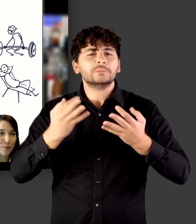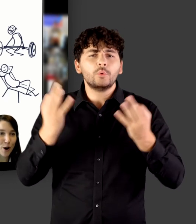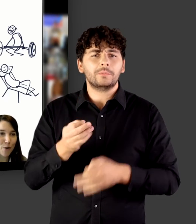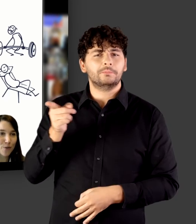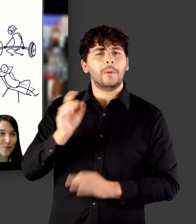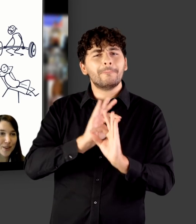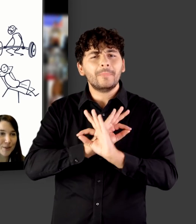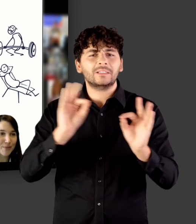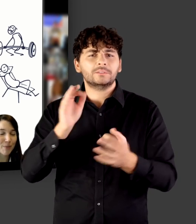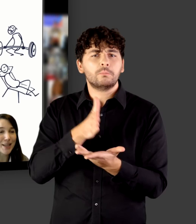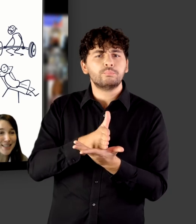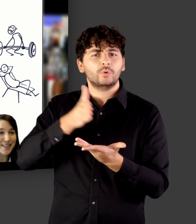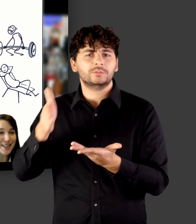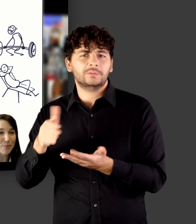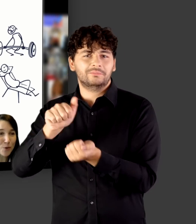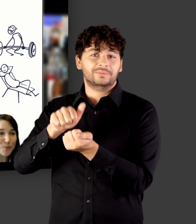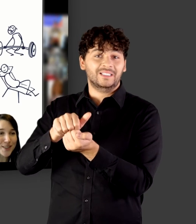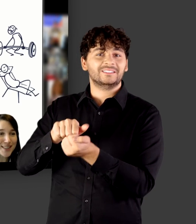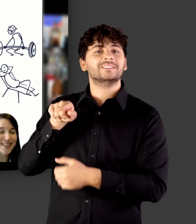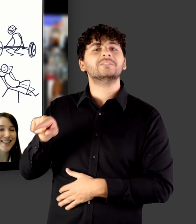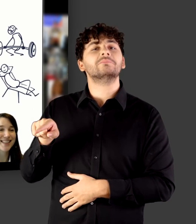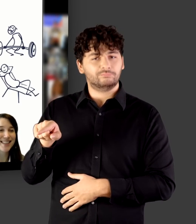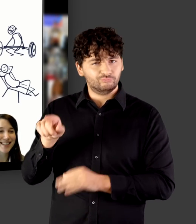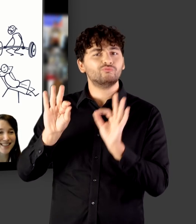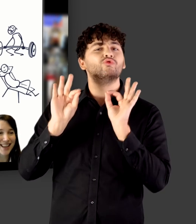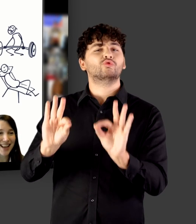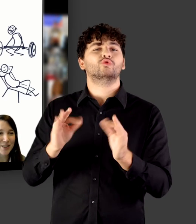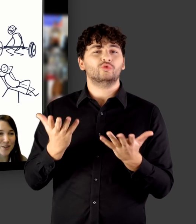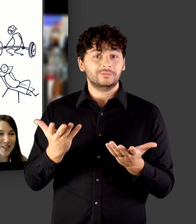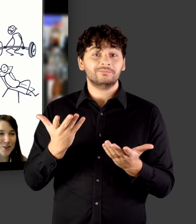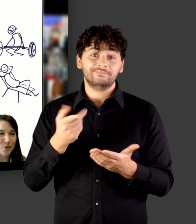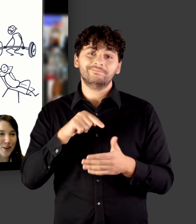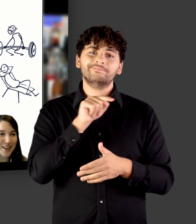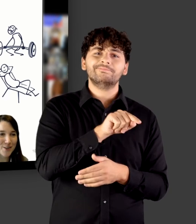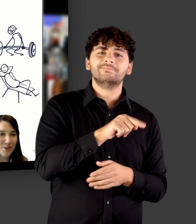brauchen am besten die Postprints. Ansonsten ist es schwer, natürlich